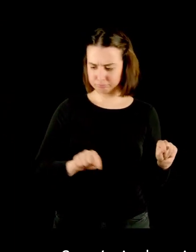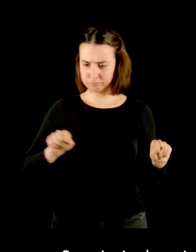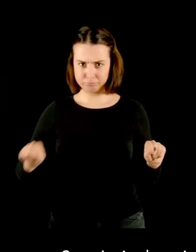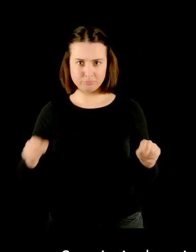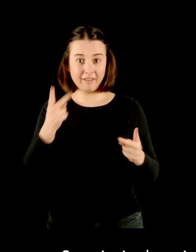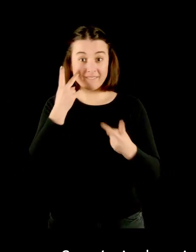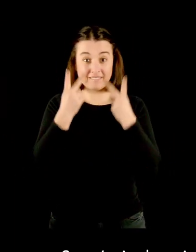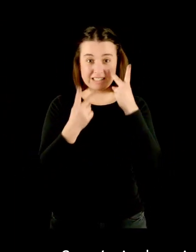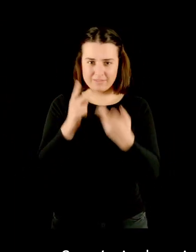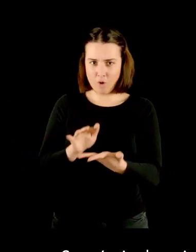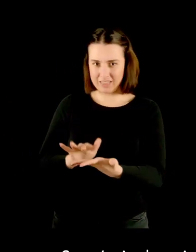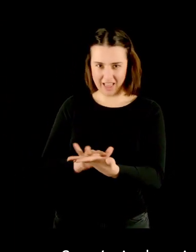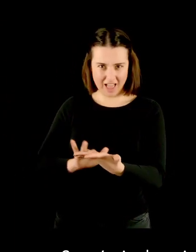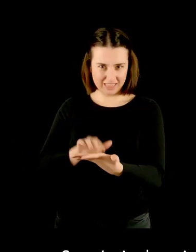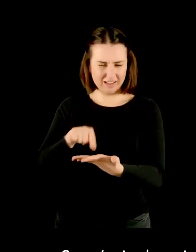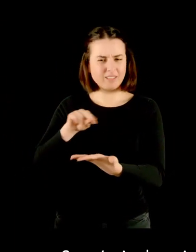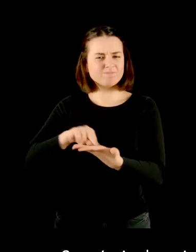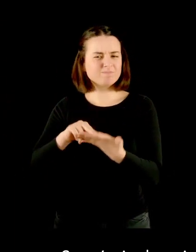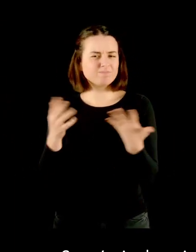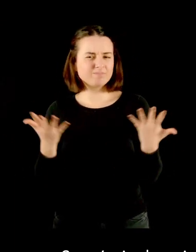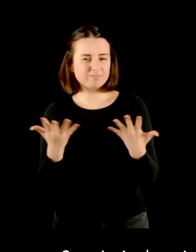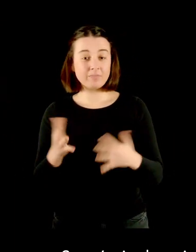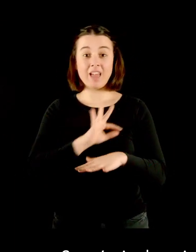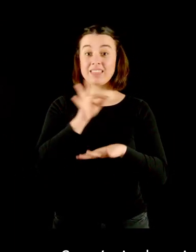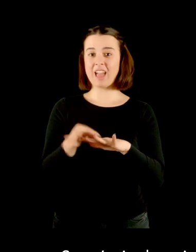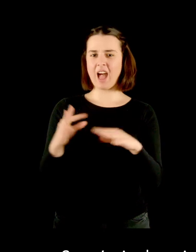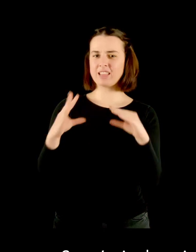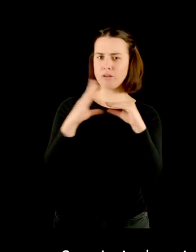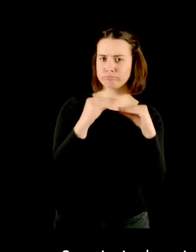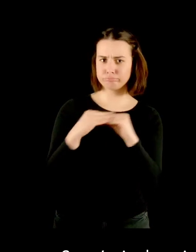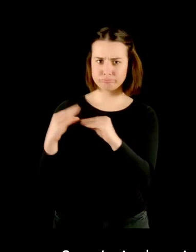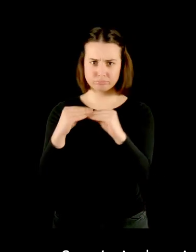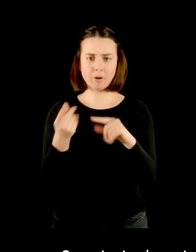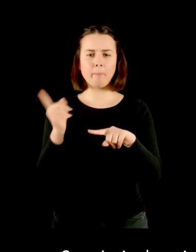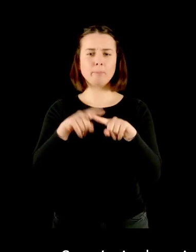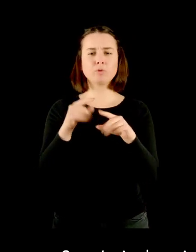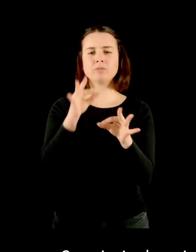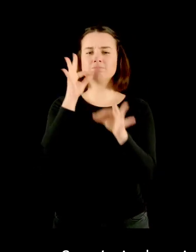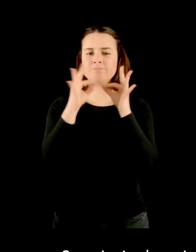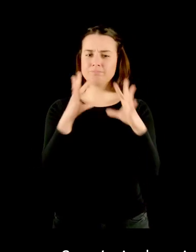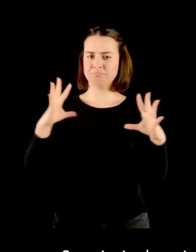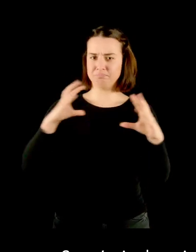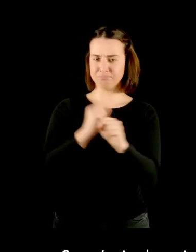-tattili riportano la data del cantiere e una sua sintetica descrizione.